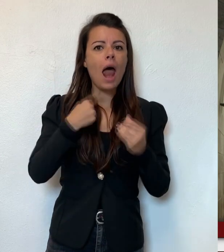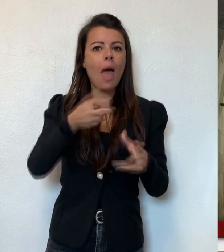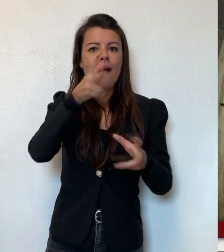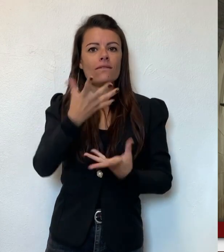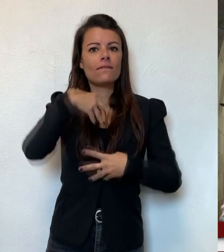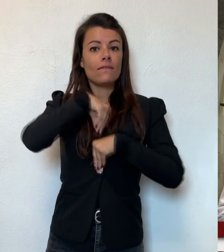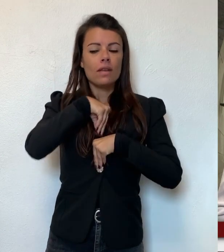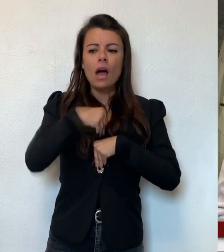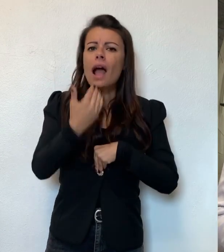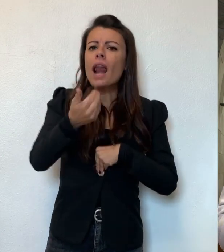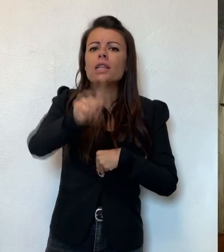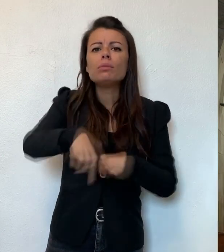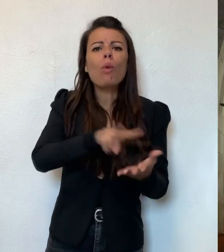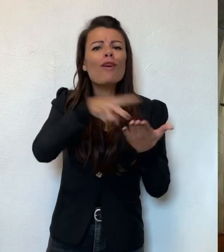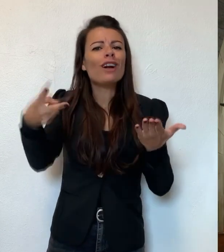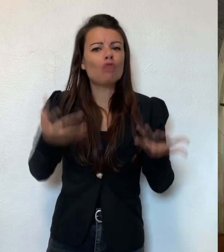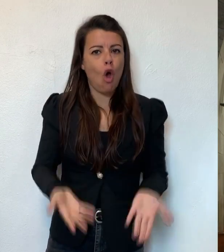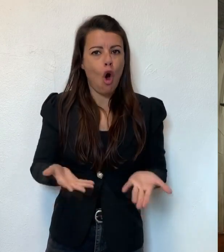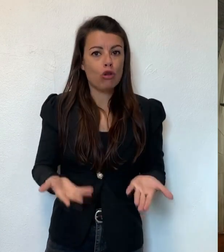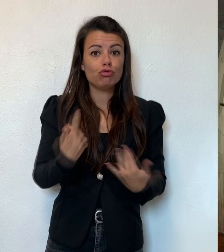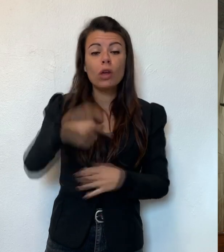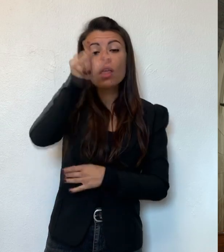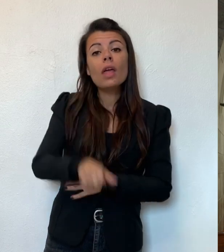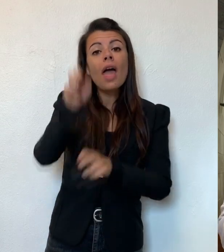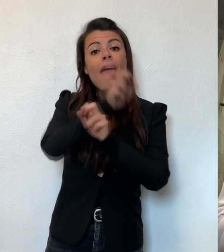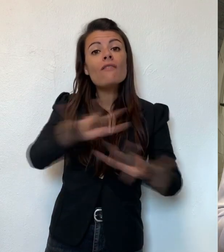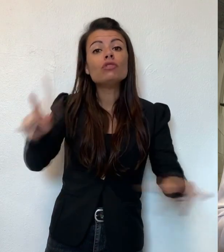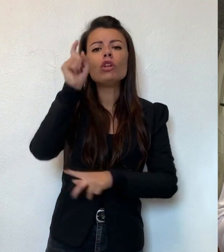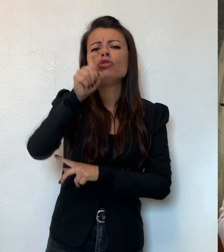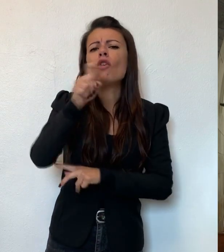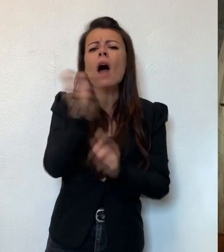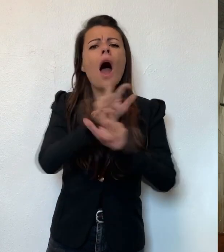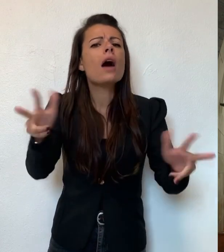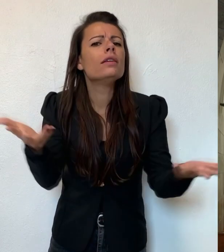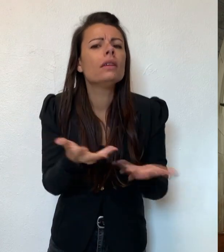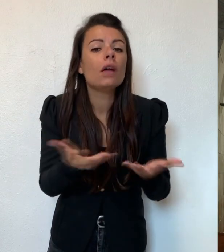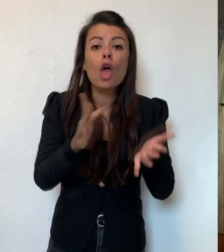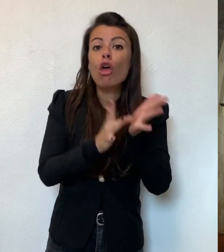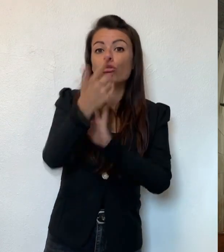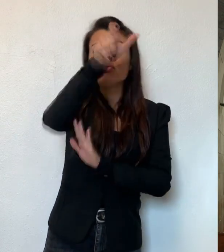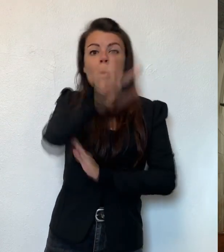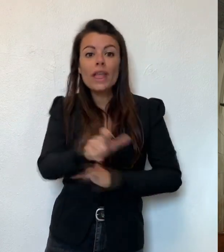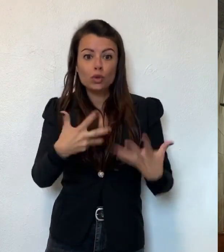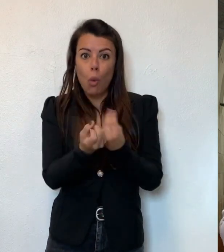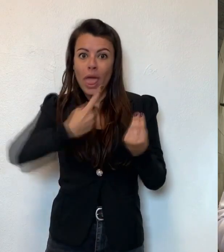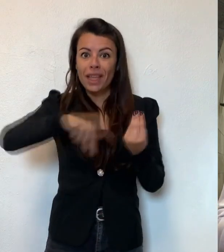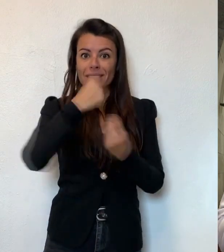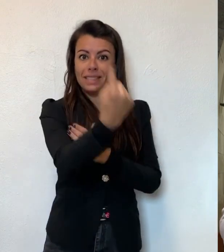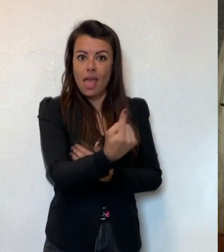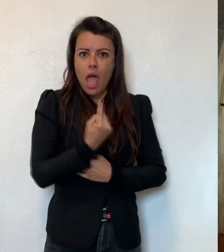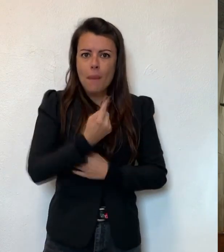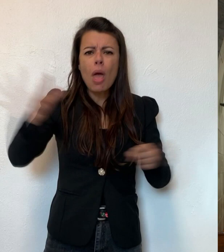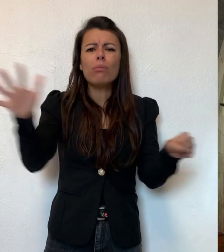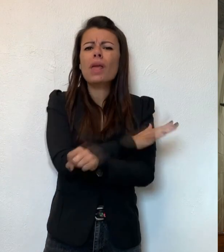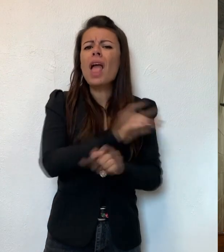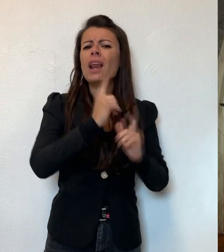viene anche dal passo evangelico odierno. L'evangelista Giovanni annuncia che dalla pienezza di Gesù venuto tra di noi abbiamo